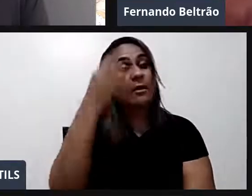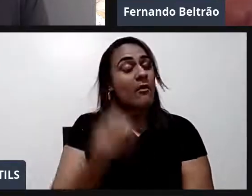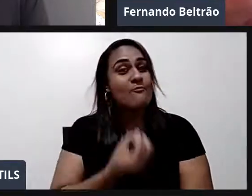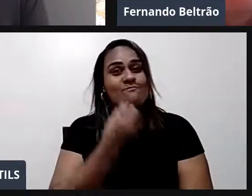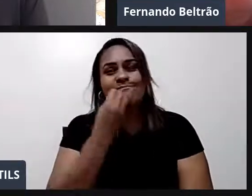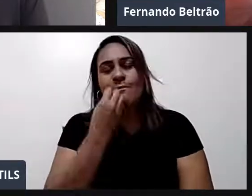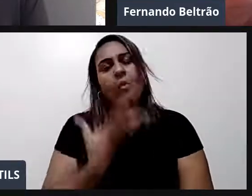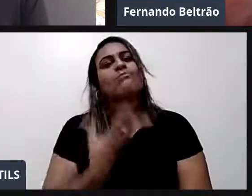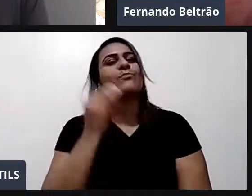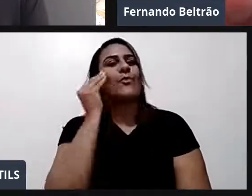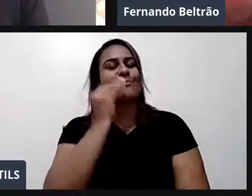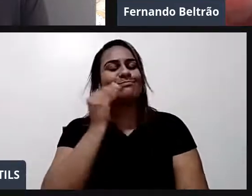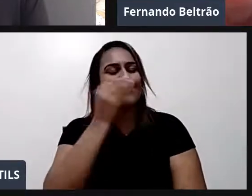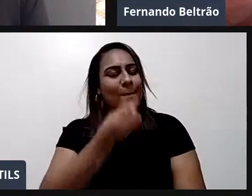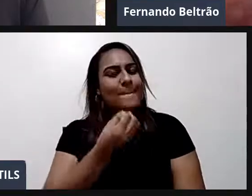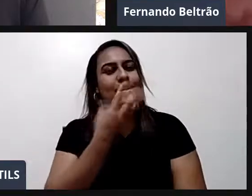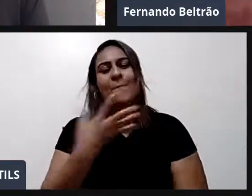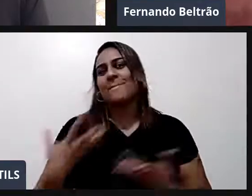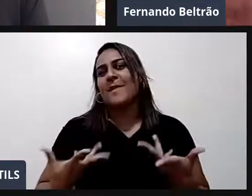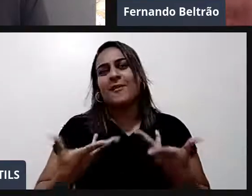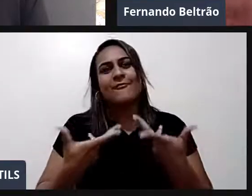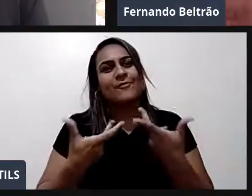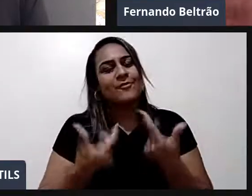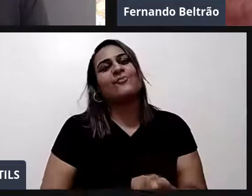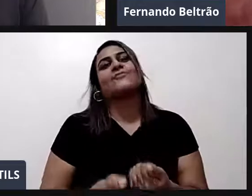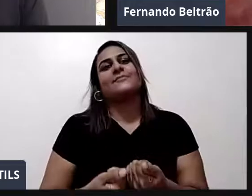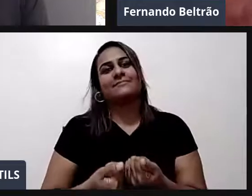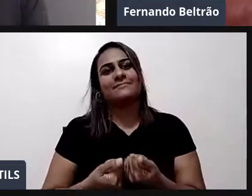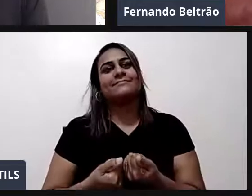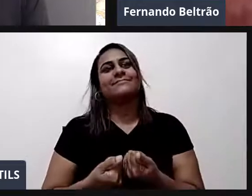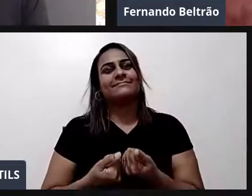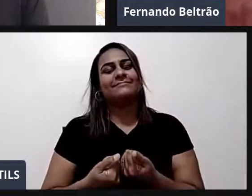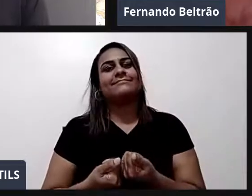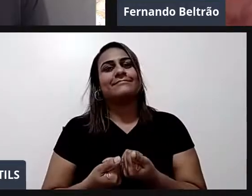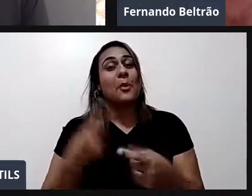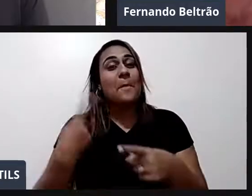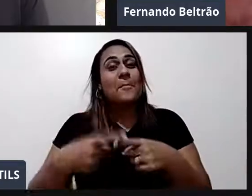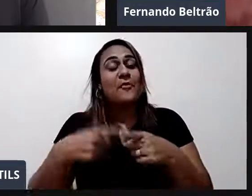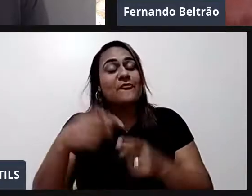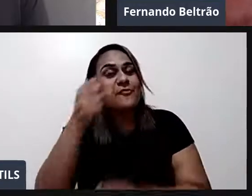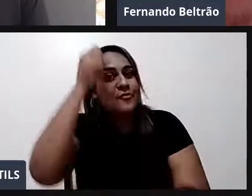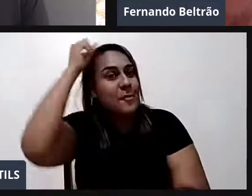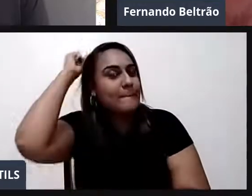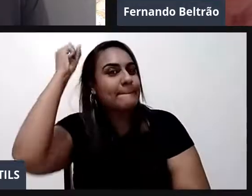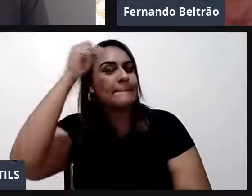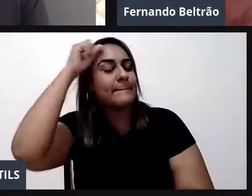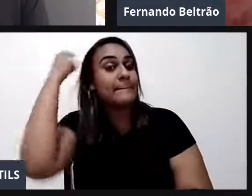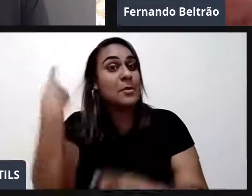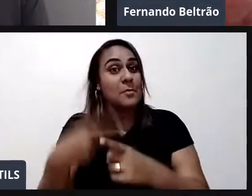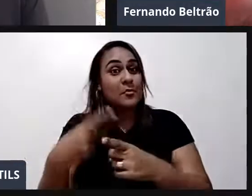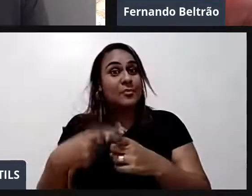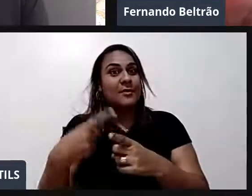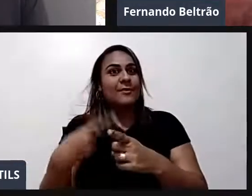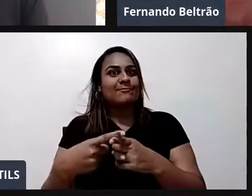muito boa. Que eu parei porque vim fazer vestibular. Eu queria ser médico. E aí parei. Parei com a música.